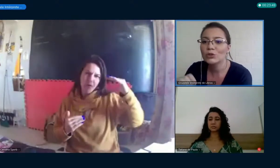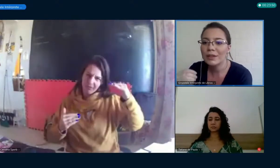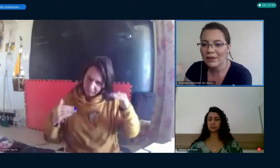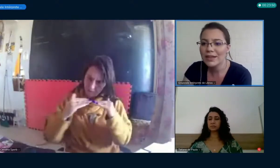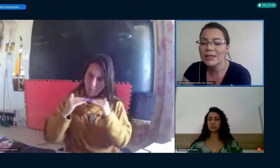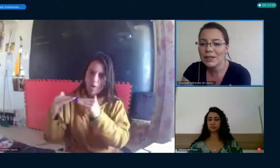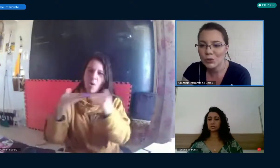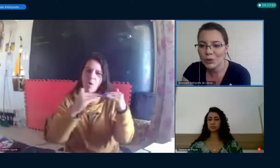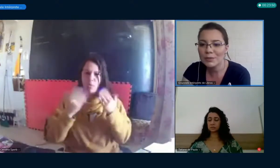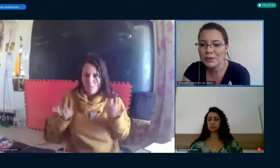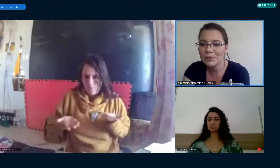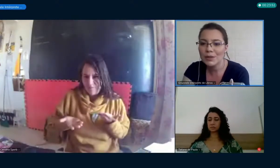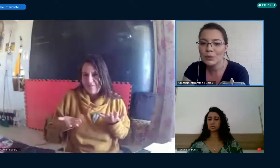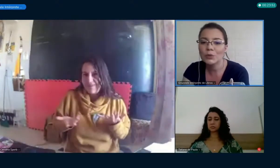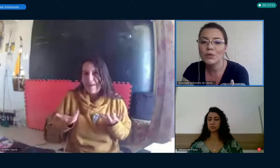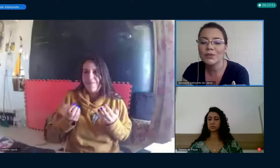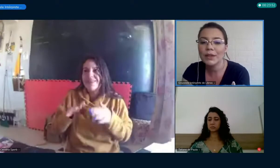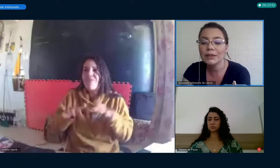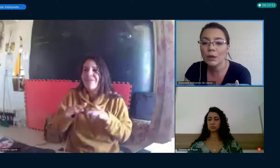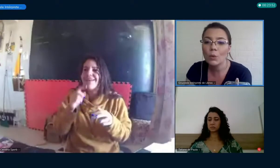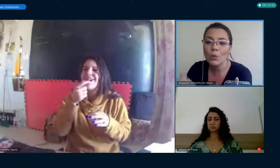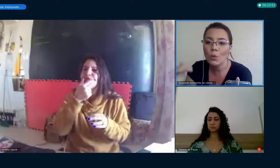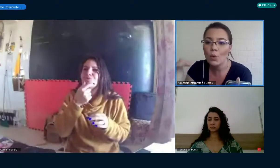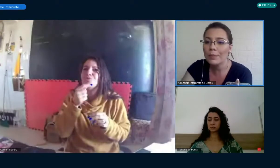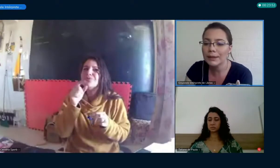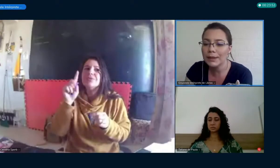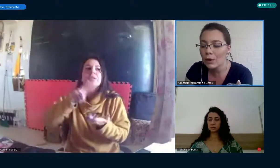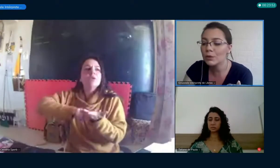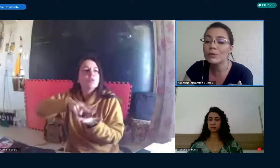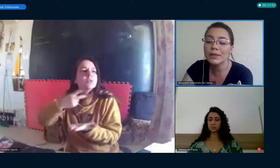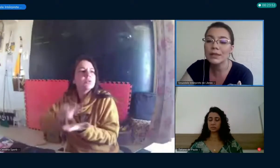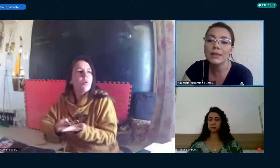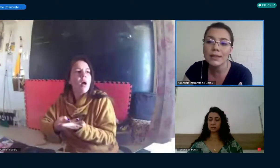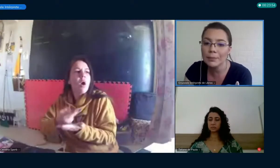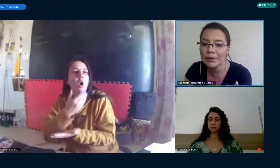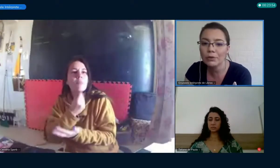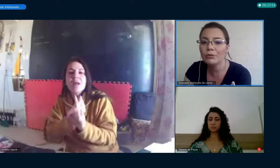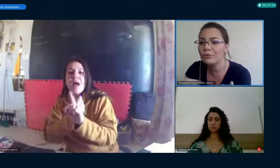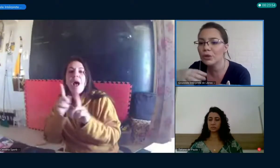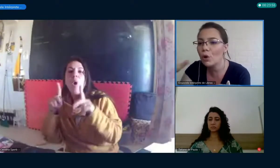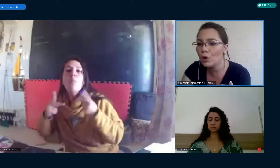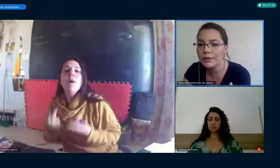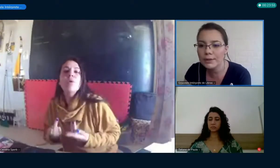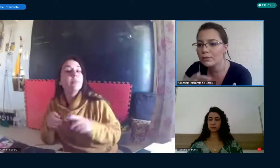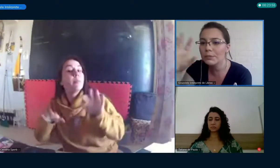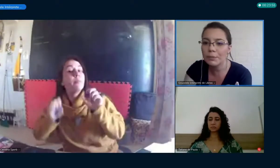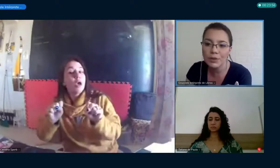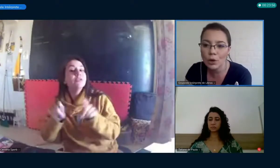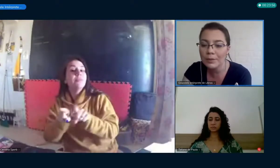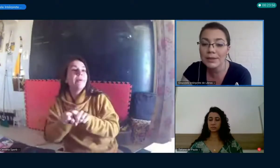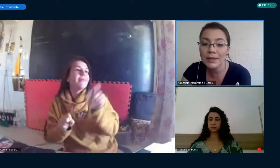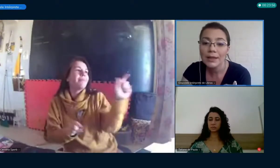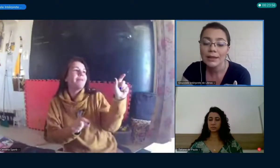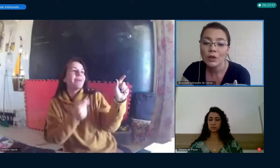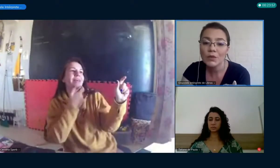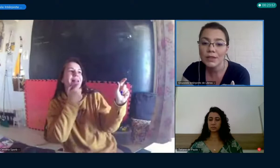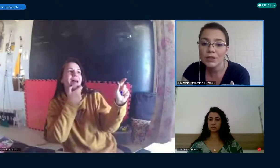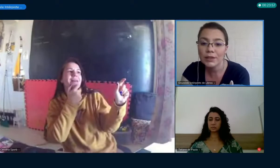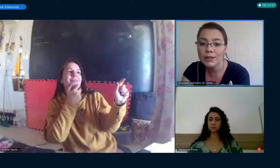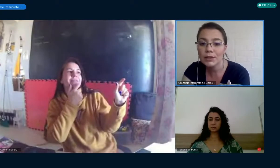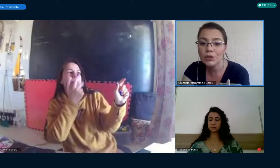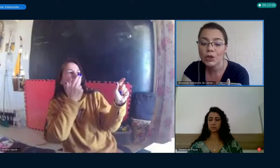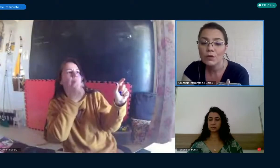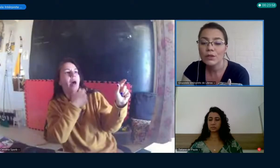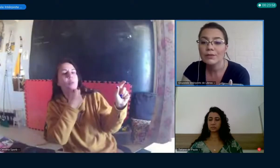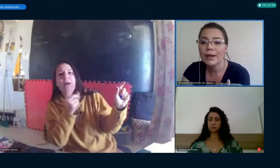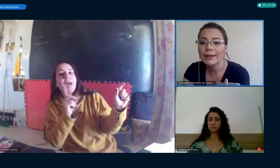quando tem várias citações mesmo, sabe? Quando você fala então o homem tal, cita sempre o Bigotsky, eu sempre penso homens. Talvez